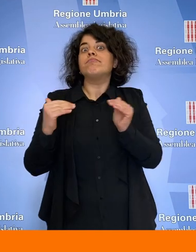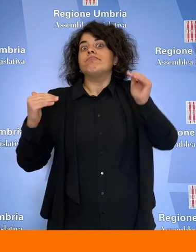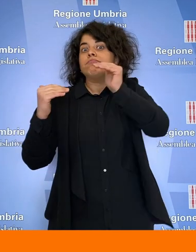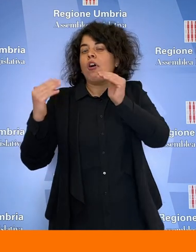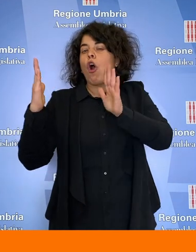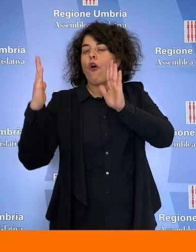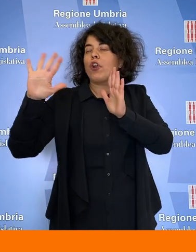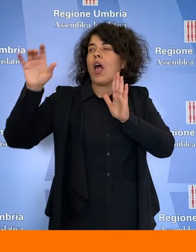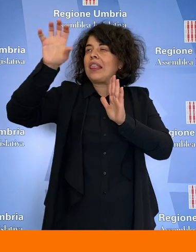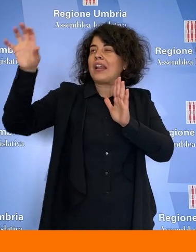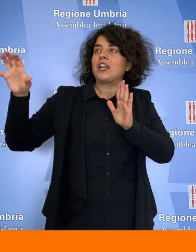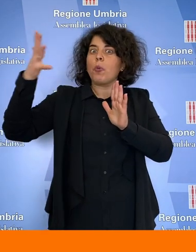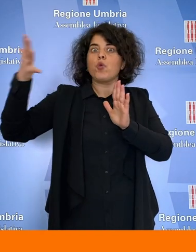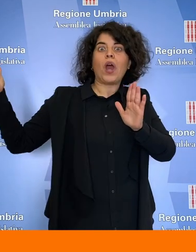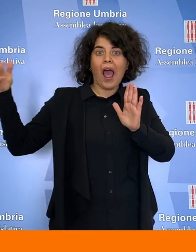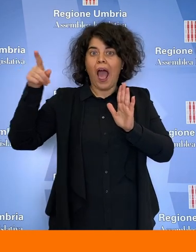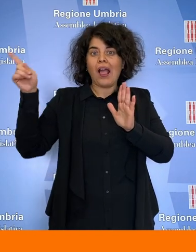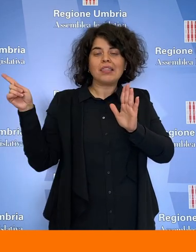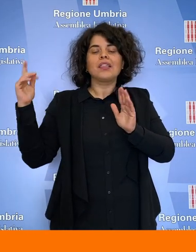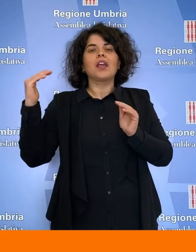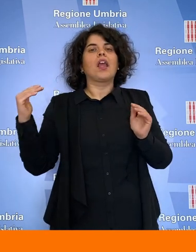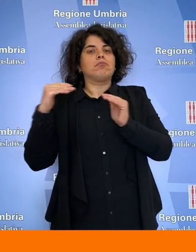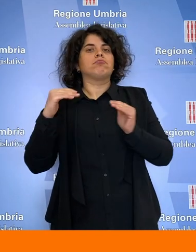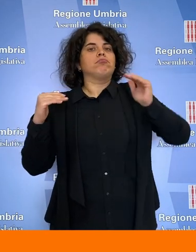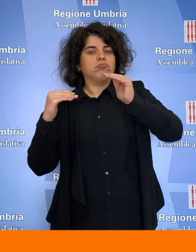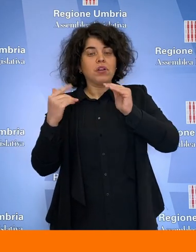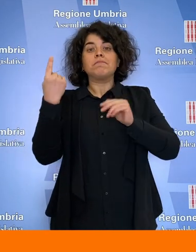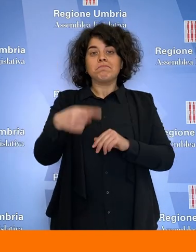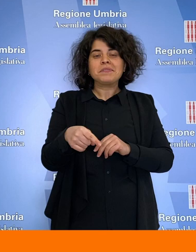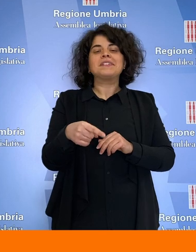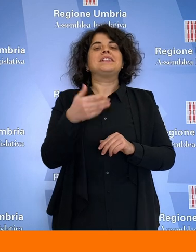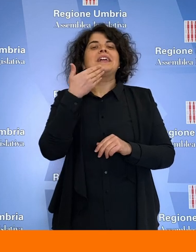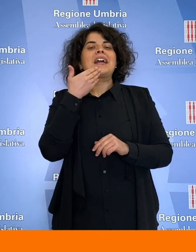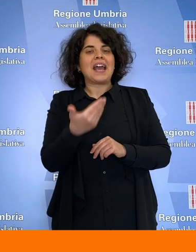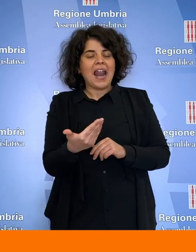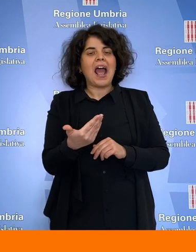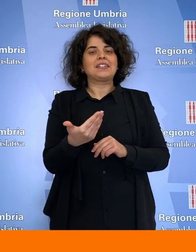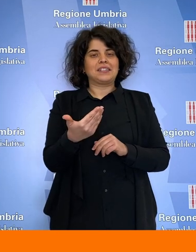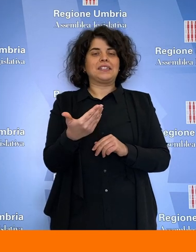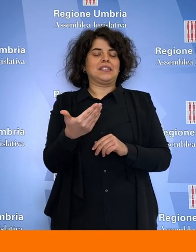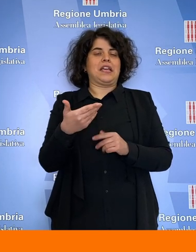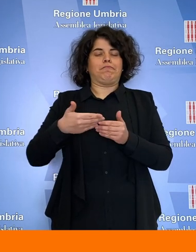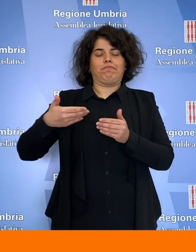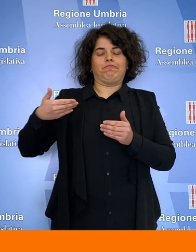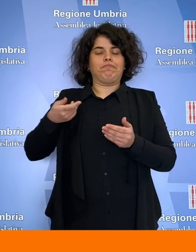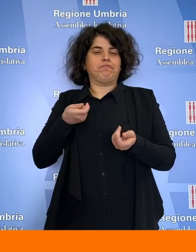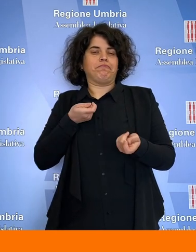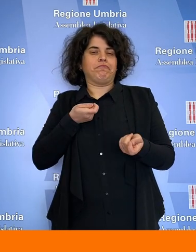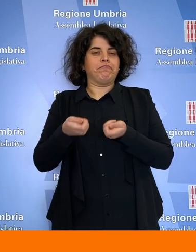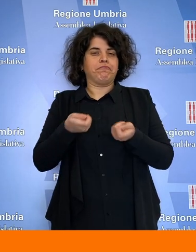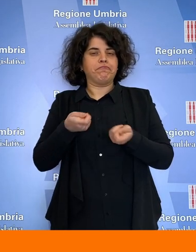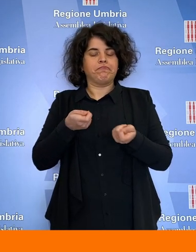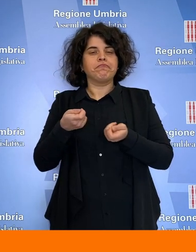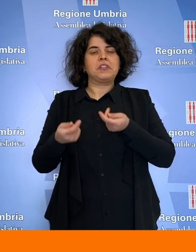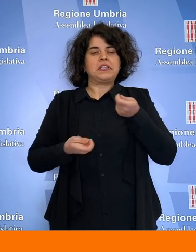grandi dell'Umbria, e questo, come emerso prima in Commissione e poi in Aula, anche grazie alle ottime performance di spesa, sempre mantenute